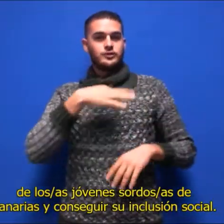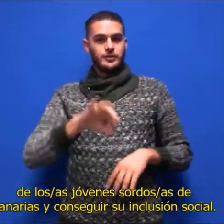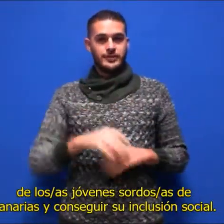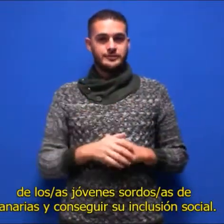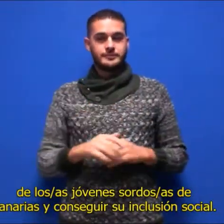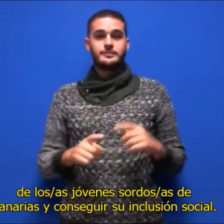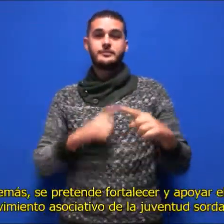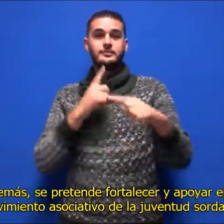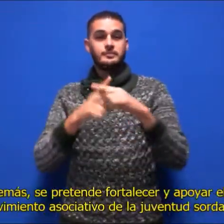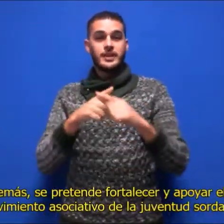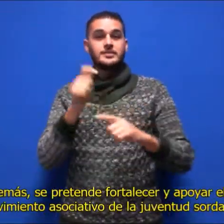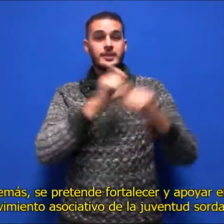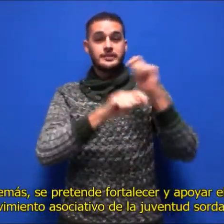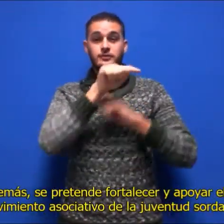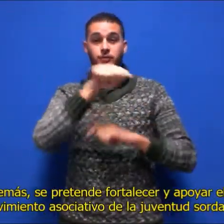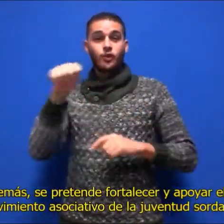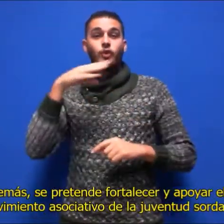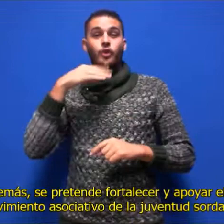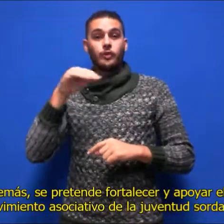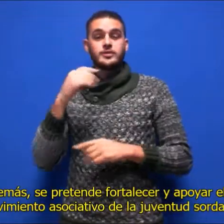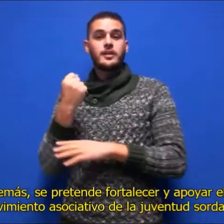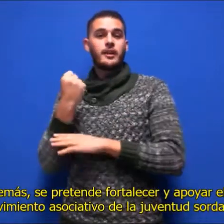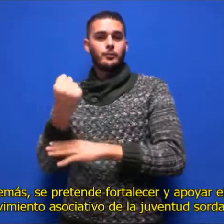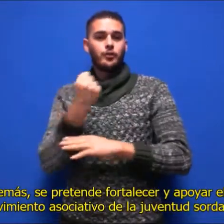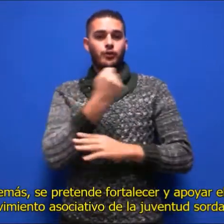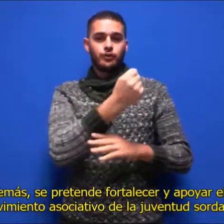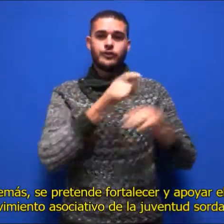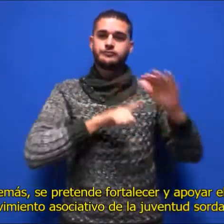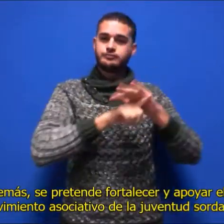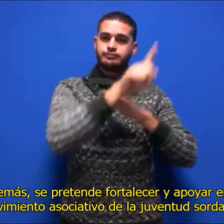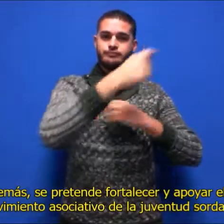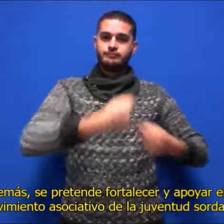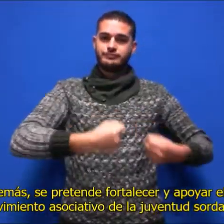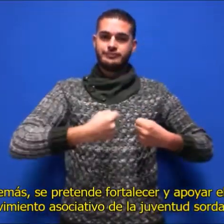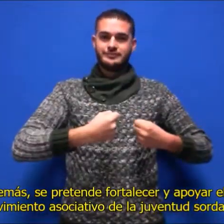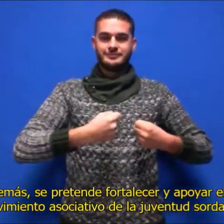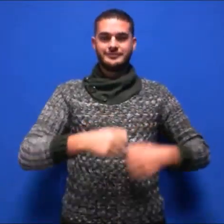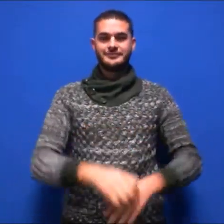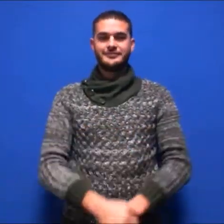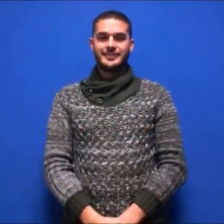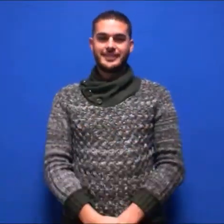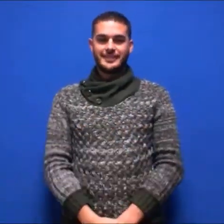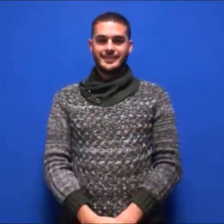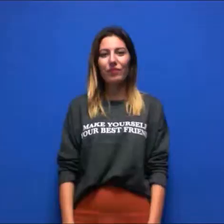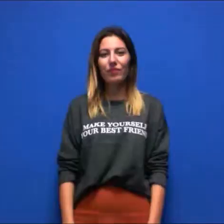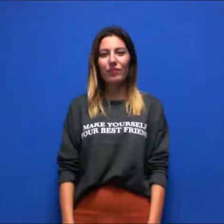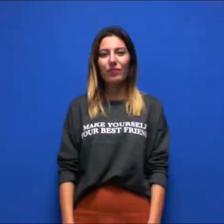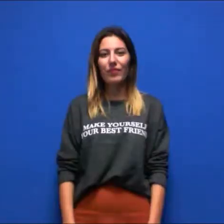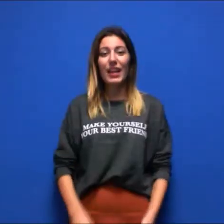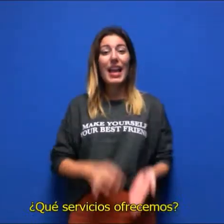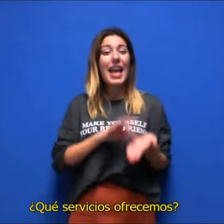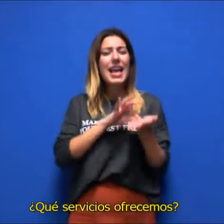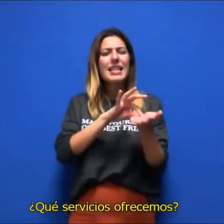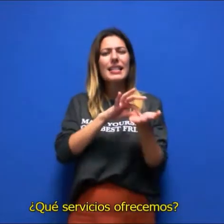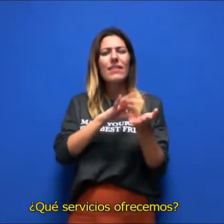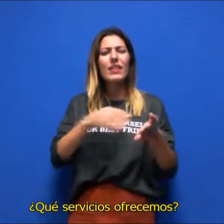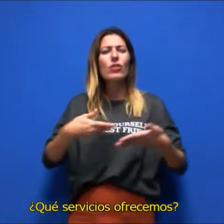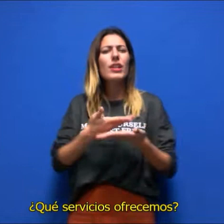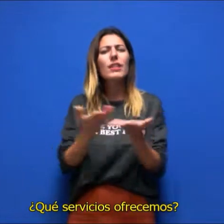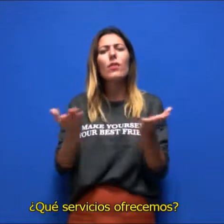Además, se pretende fortalecer y apoyar el movimiento asociativo de la juventud sorda. ¿Qué servicios ofrecemos?